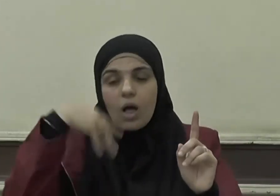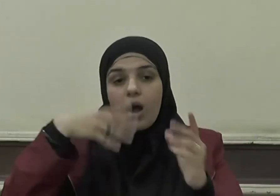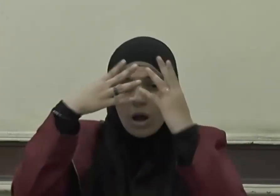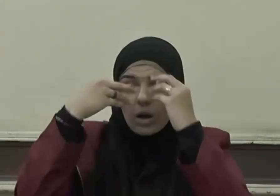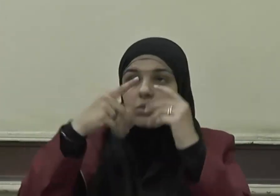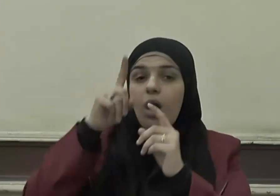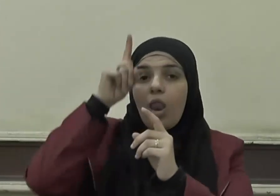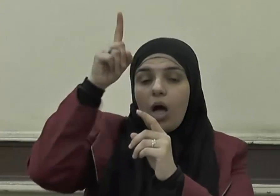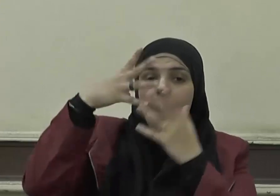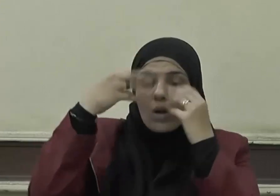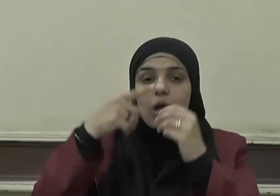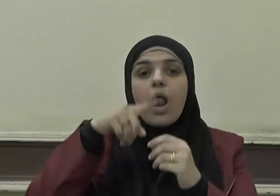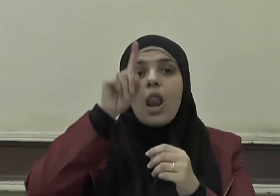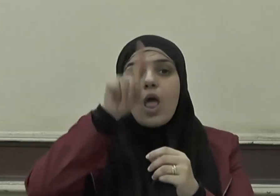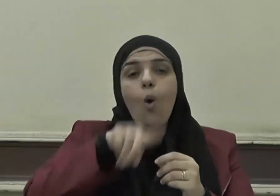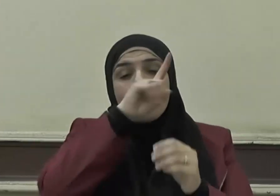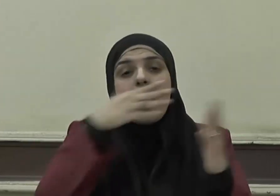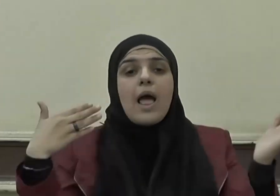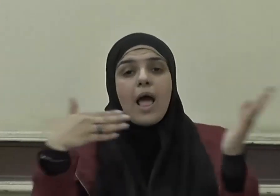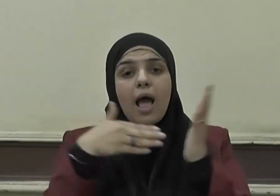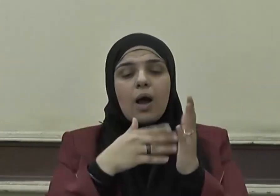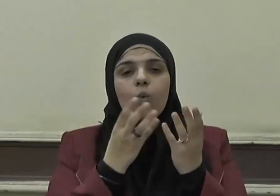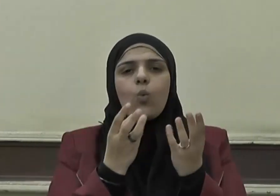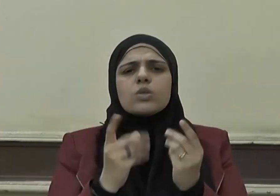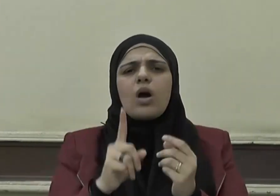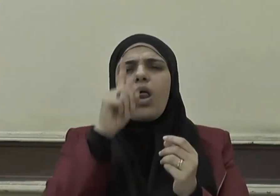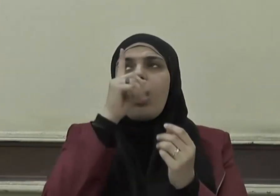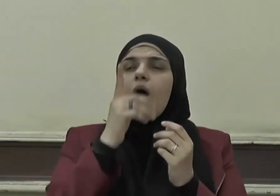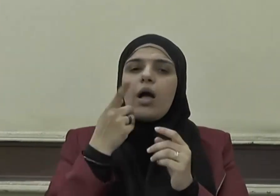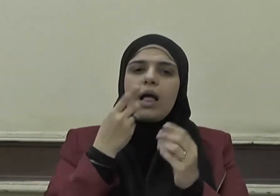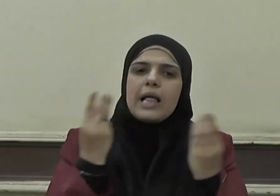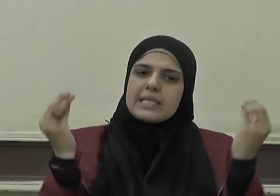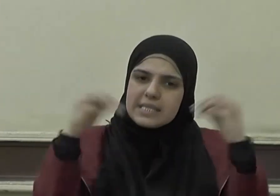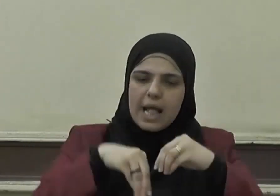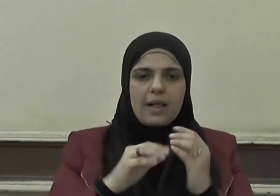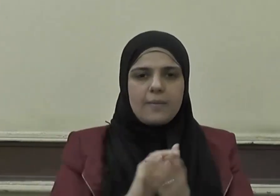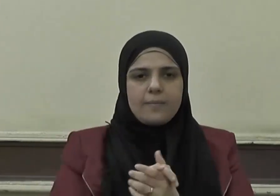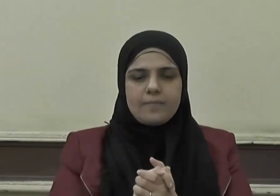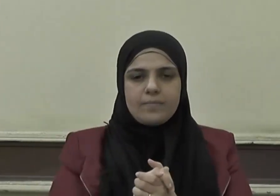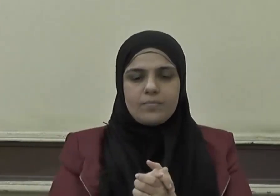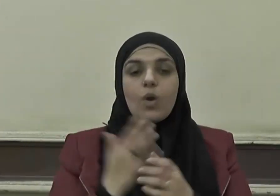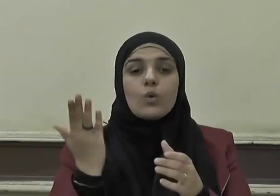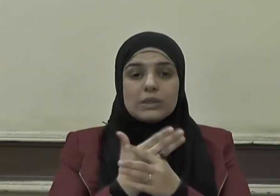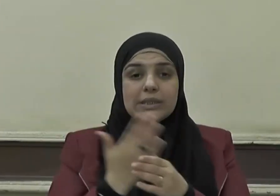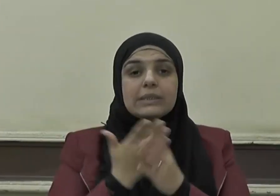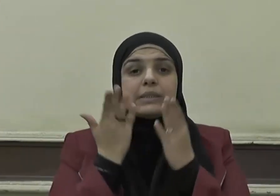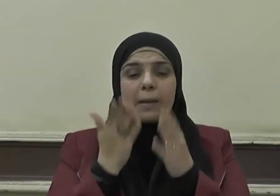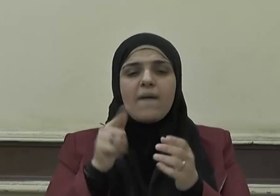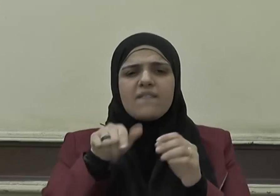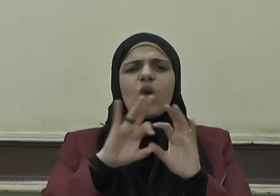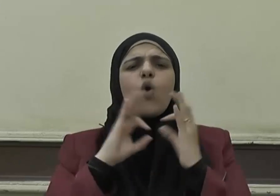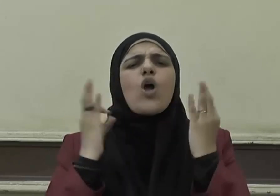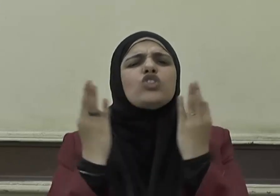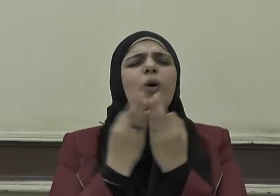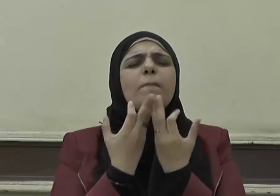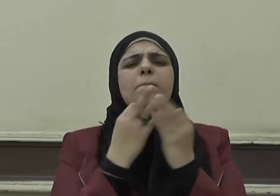واليوم الآخرة وذكر الله كثيرا وذلك في جميع أحواله